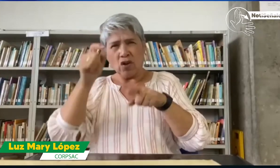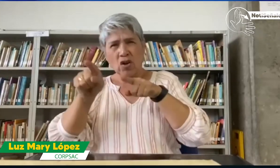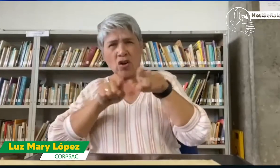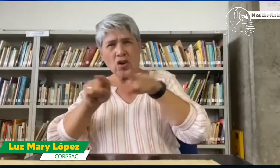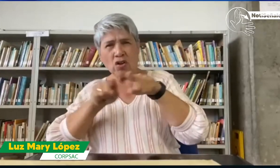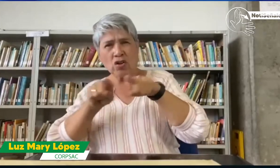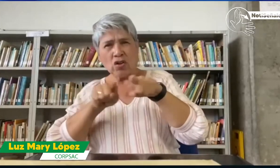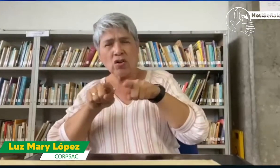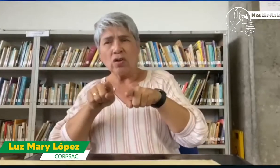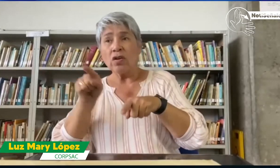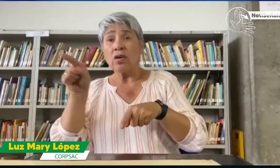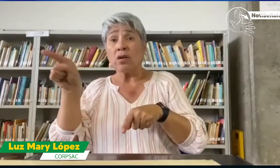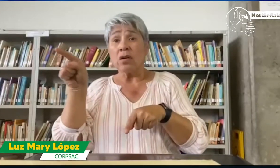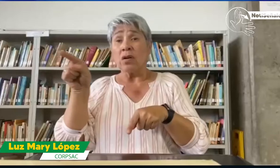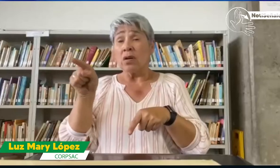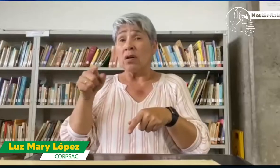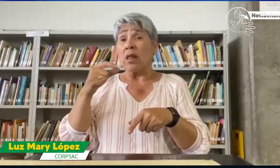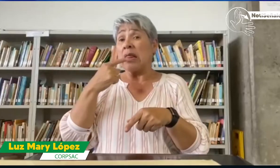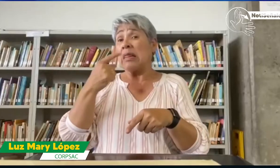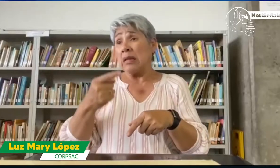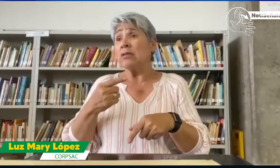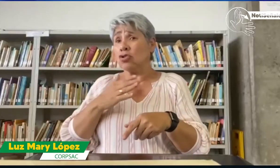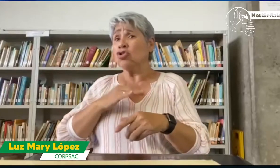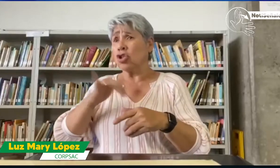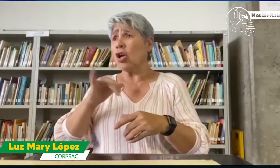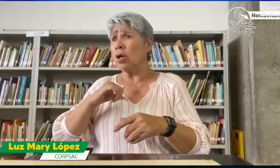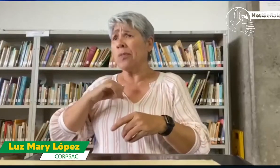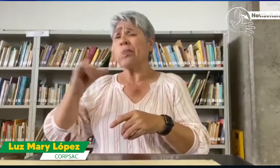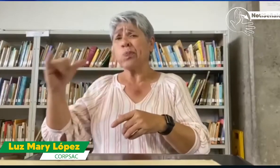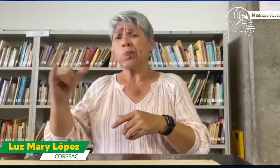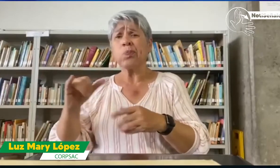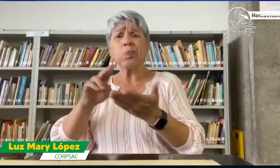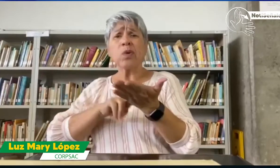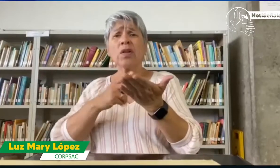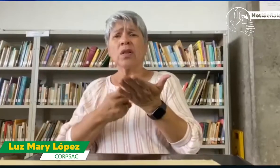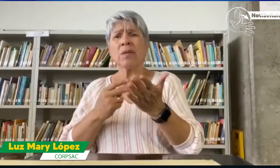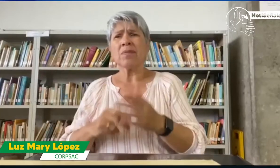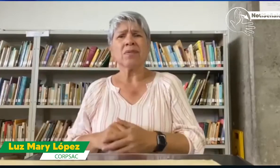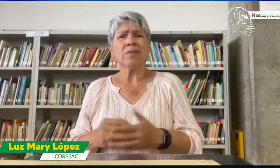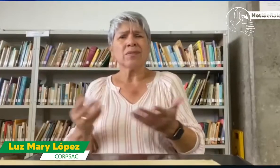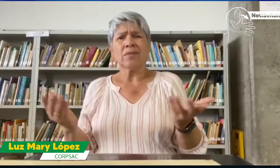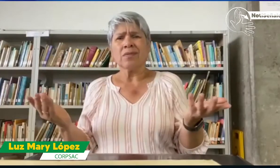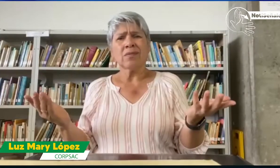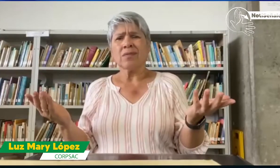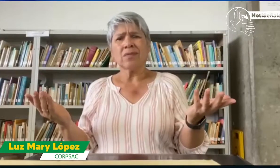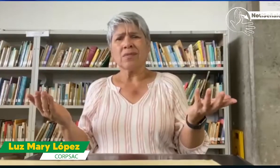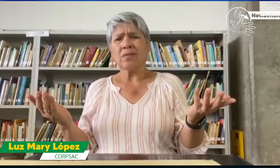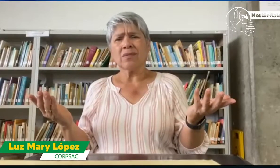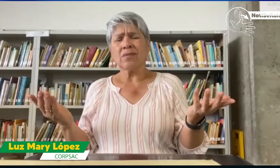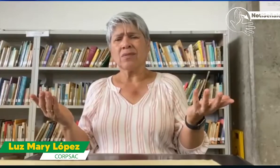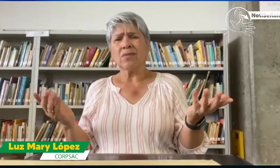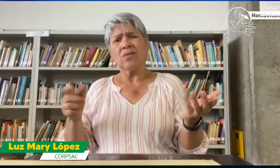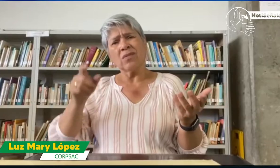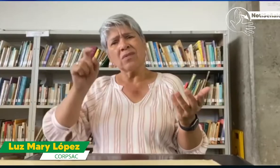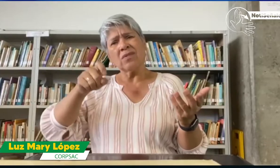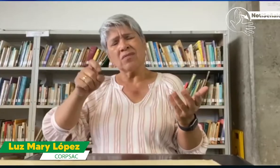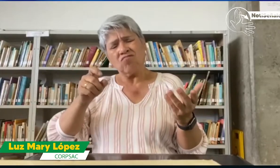mención sobre el concurso de profesores. El Ministerio de Educación dice, contamos con los